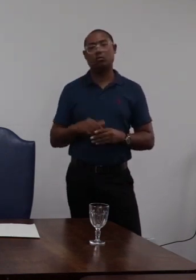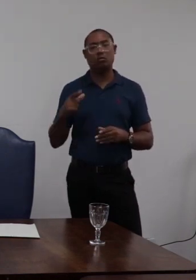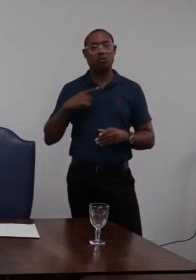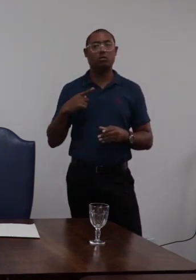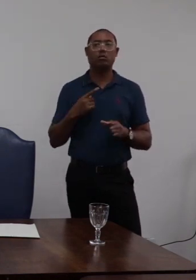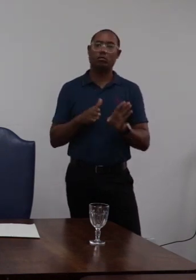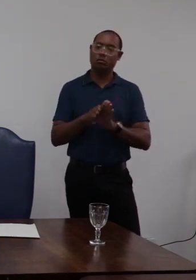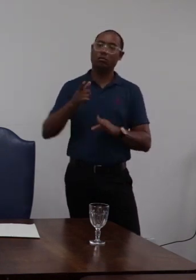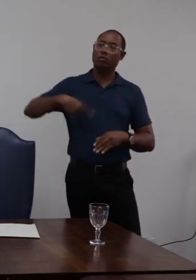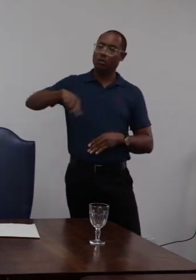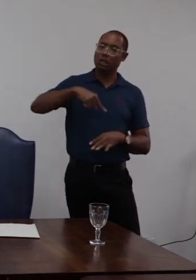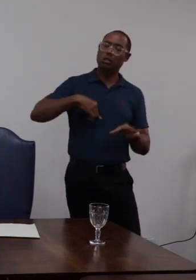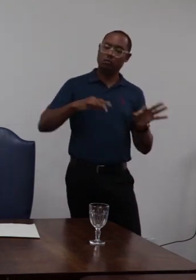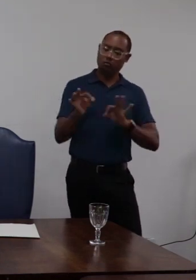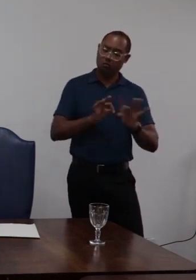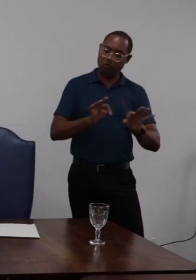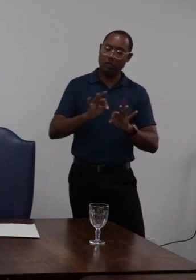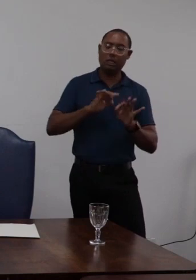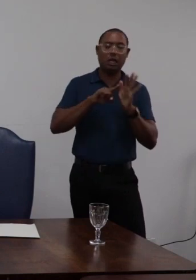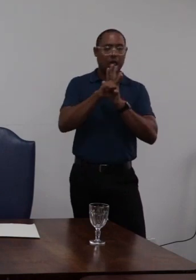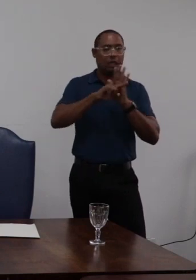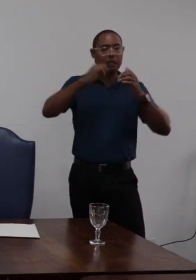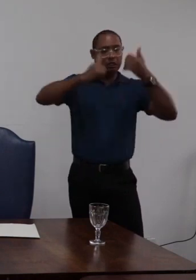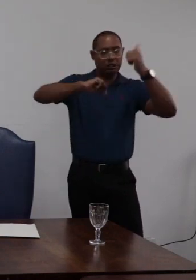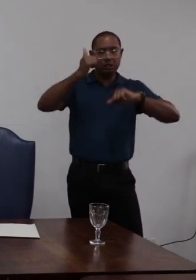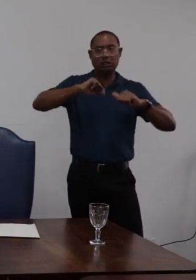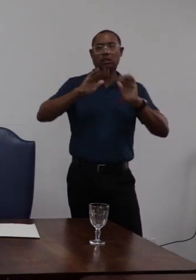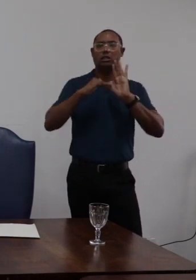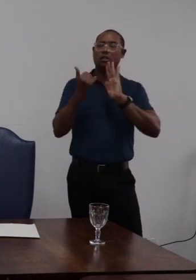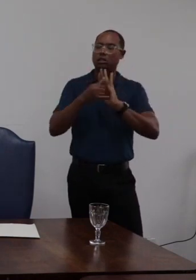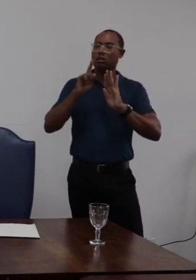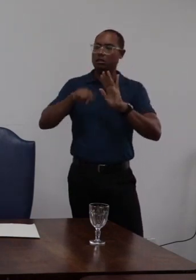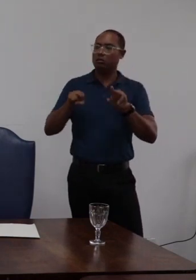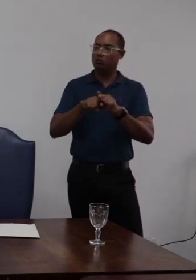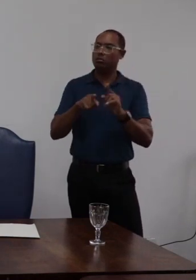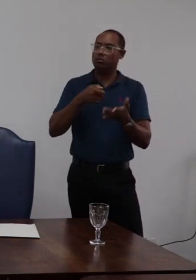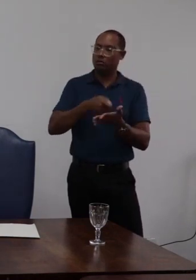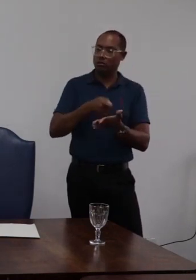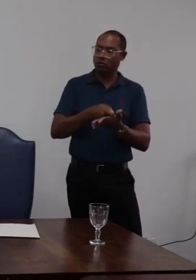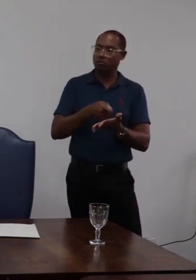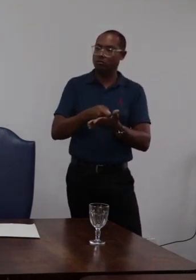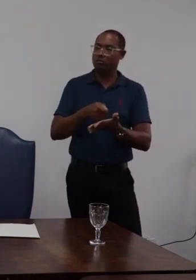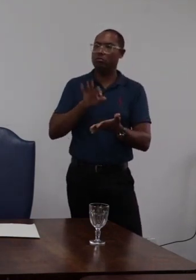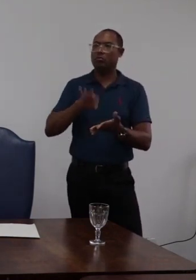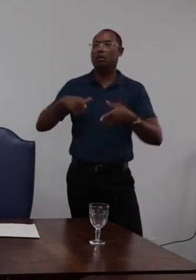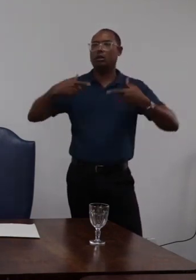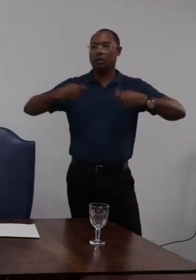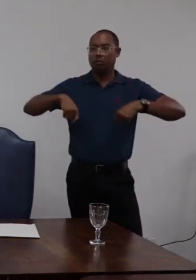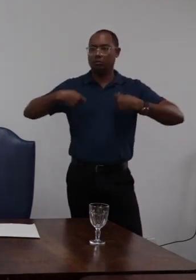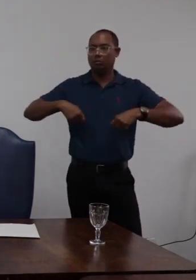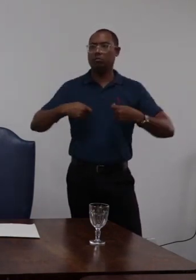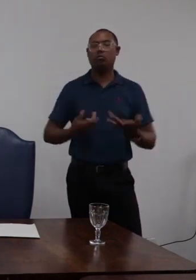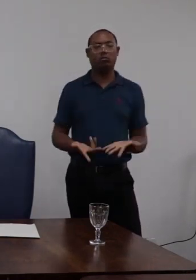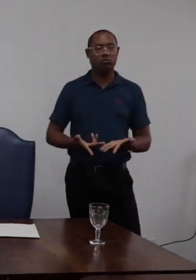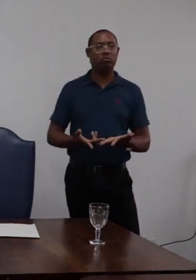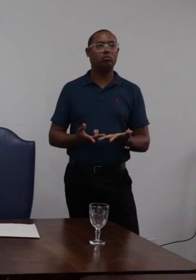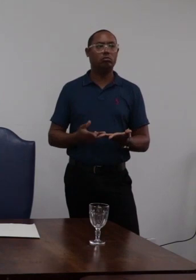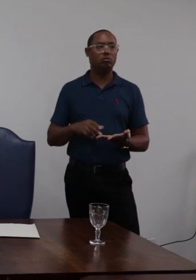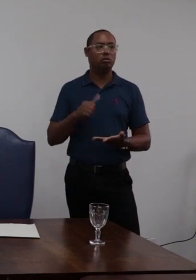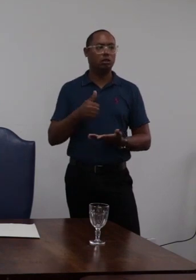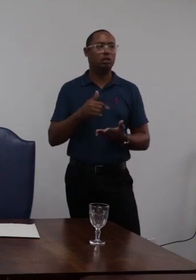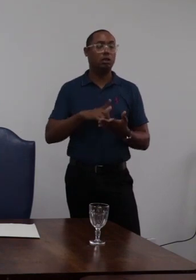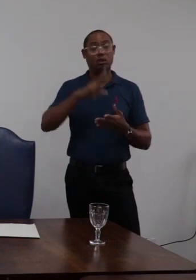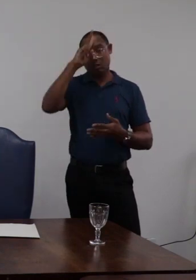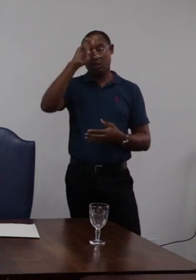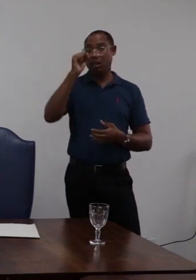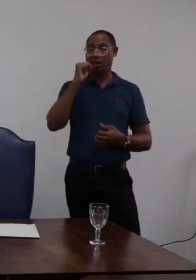advertência nós ao fazermos a análise entendemos que essa penalidade ela precisa ser majorada tendo em vista a